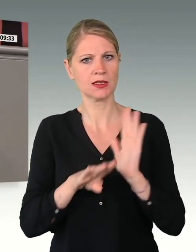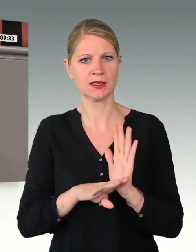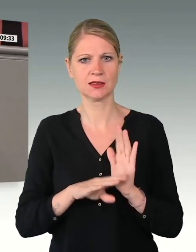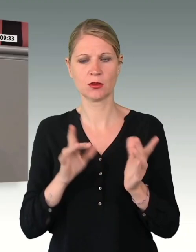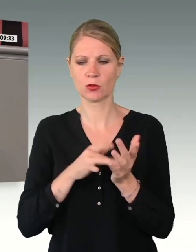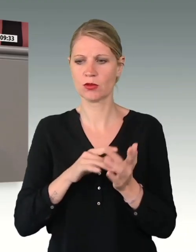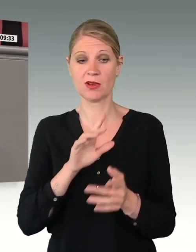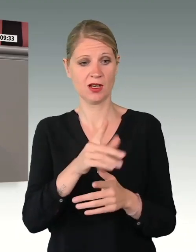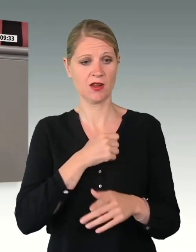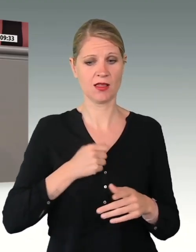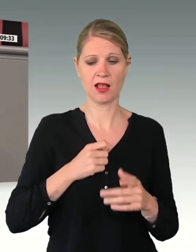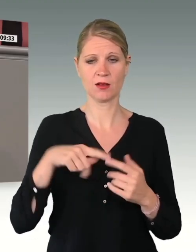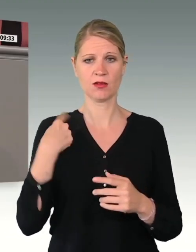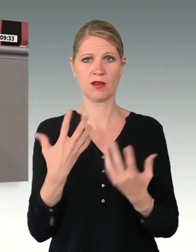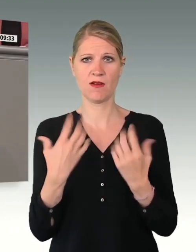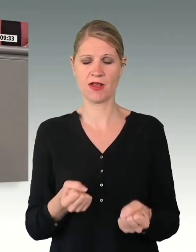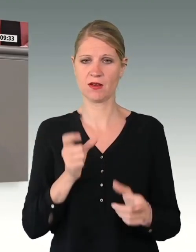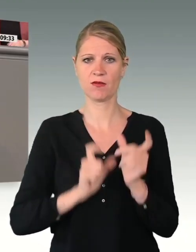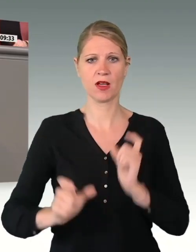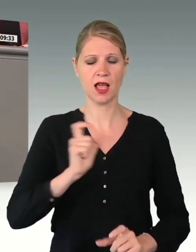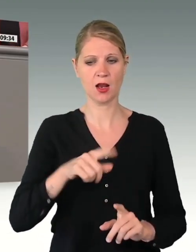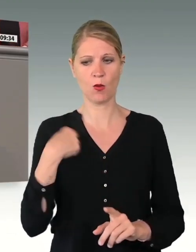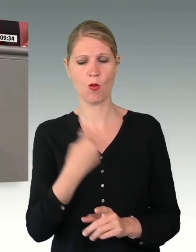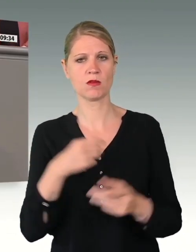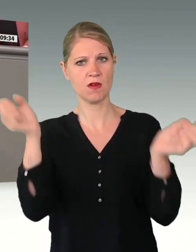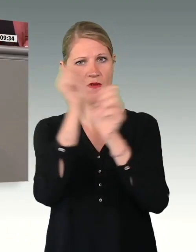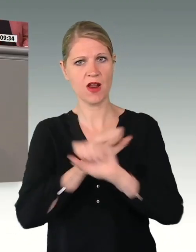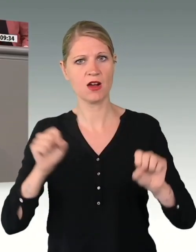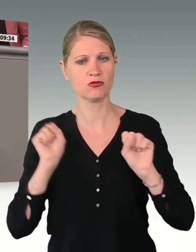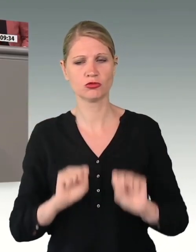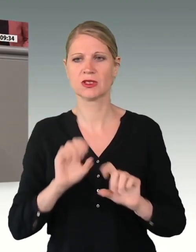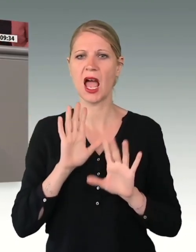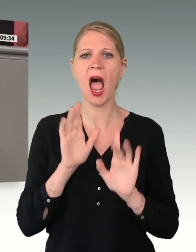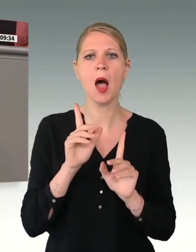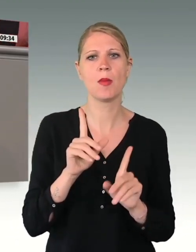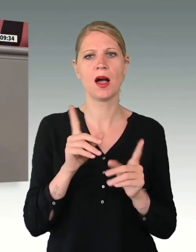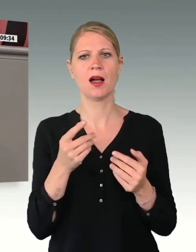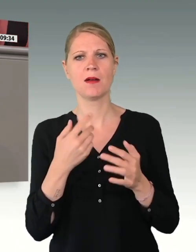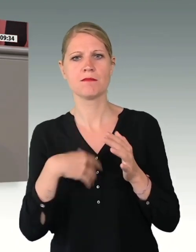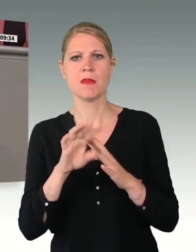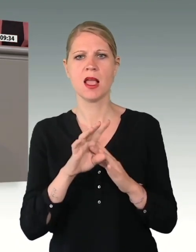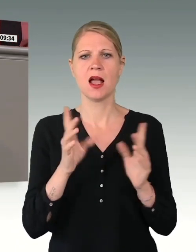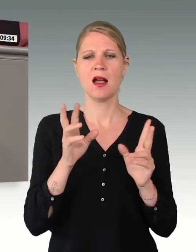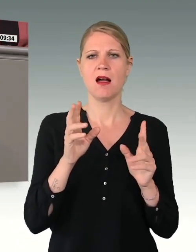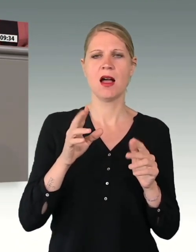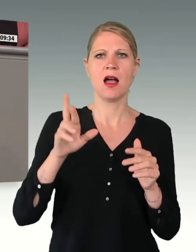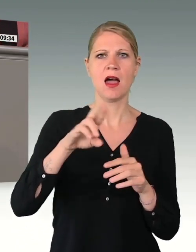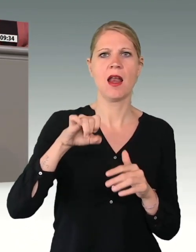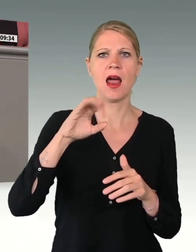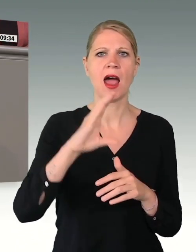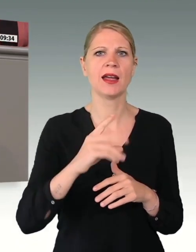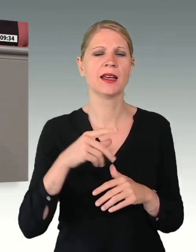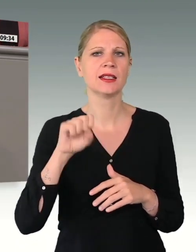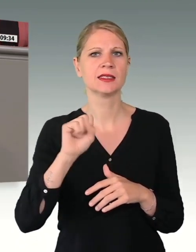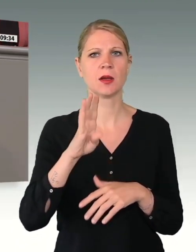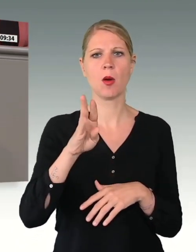Doch die steigende Zahl an Rechtsextremen und ReichsbürgerInnen ist mehr als besorgniserregend. Und noch immer werden solche Fälle von einigen